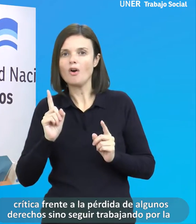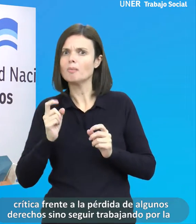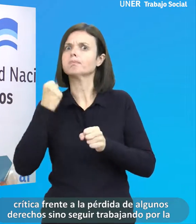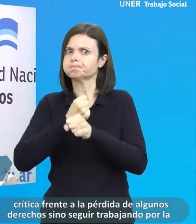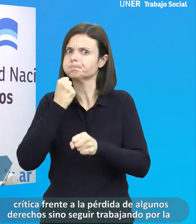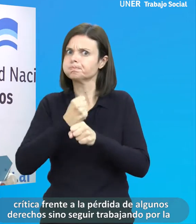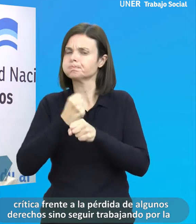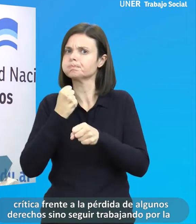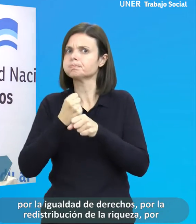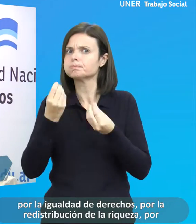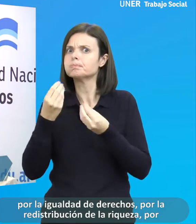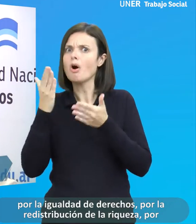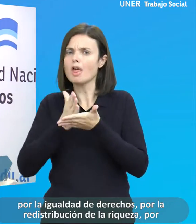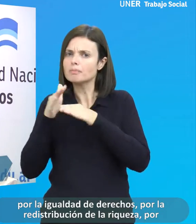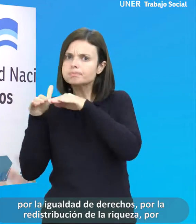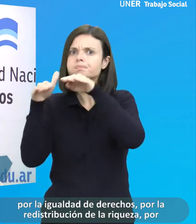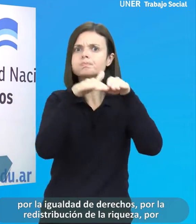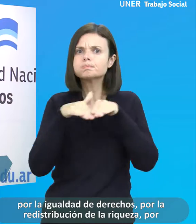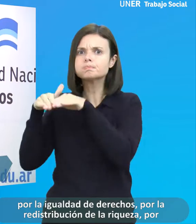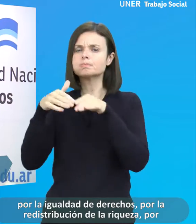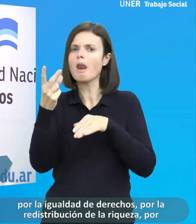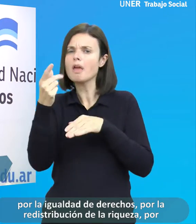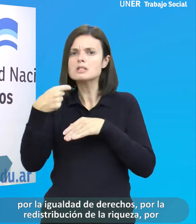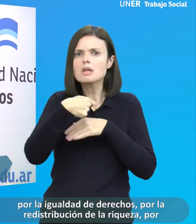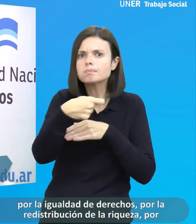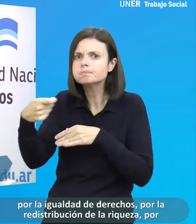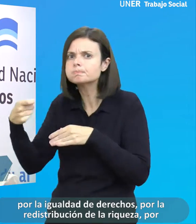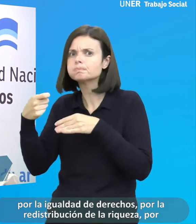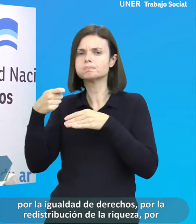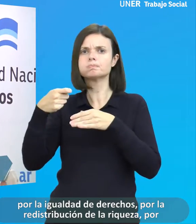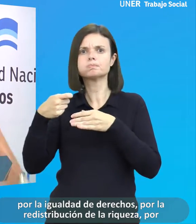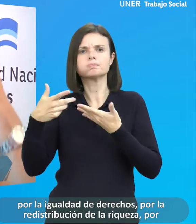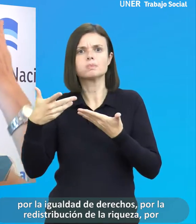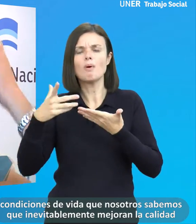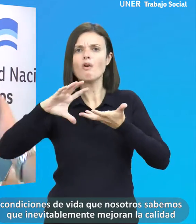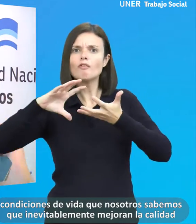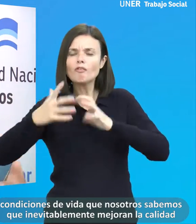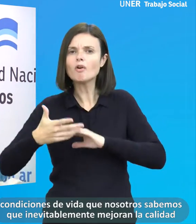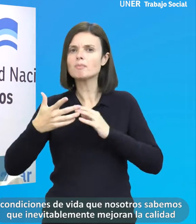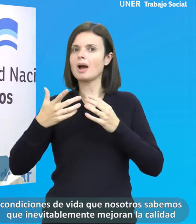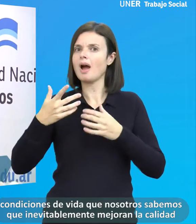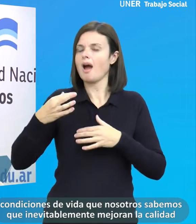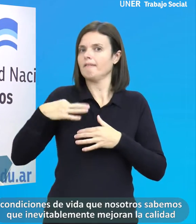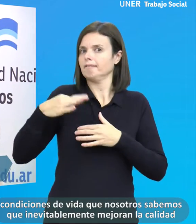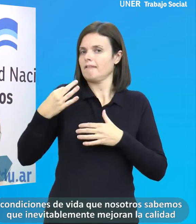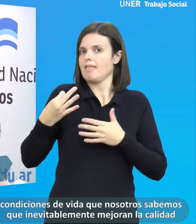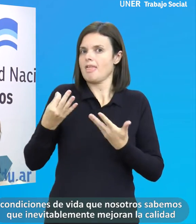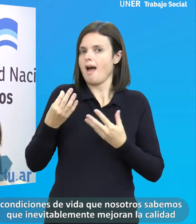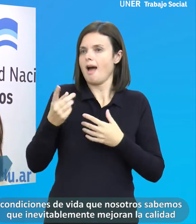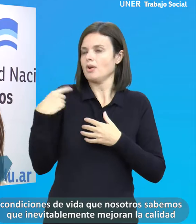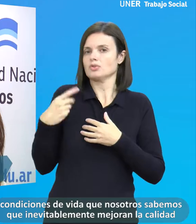trabajando por la igualdad de derechos, por la redistribución de la riqueza, por condiciones de vida que nosotros sabemos